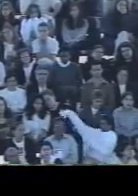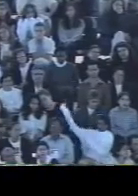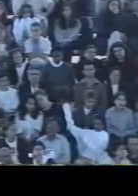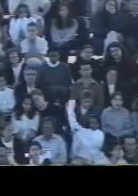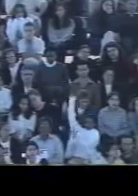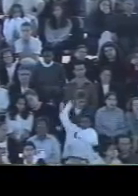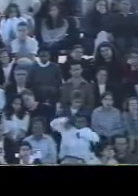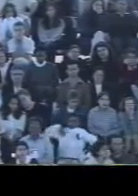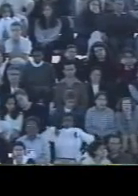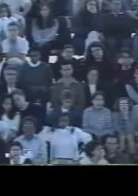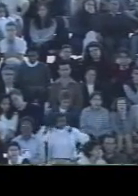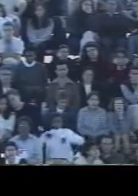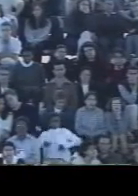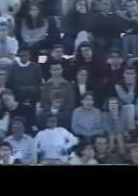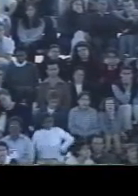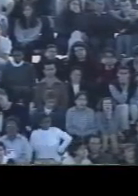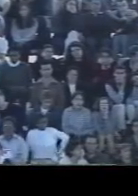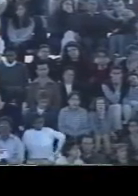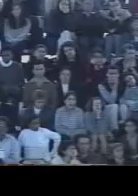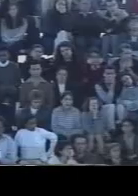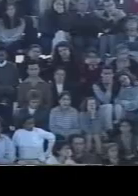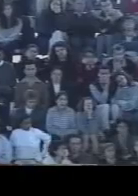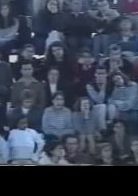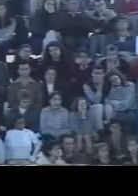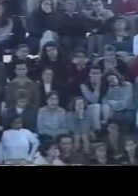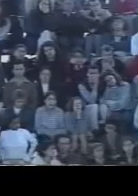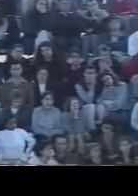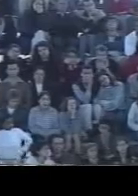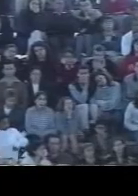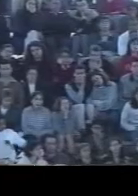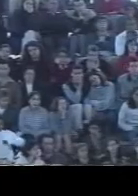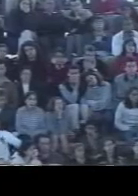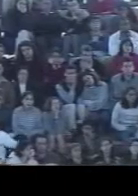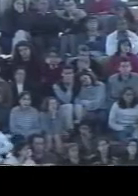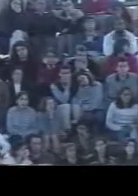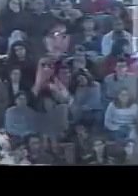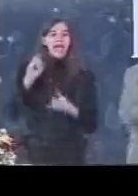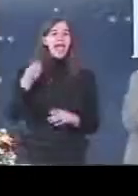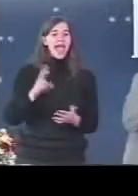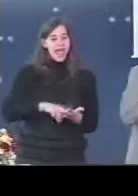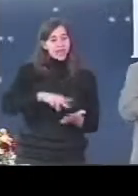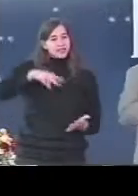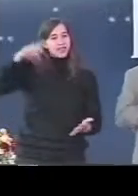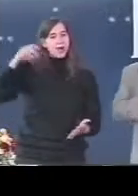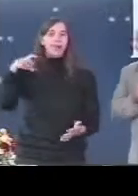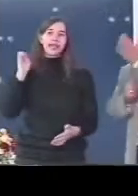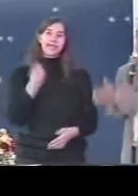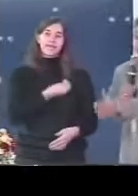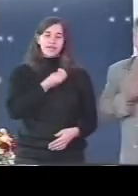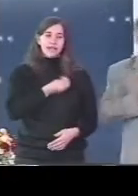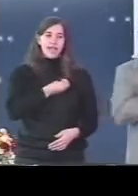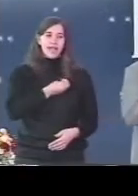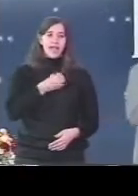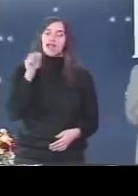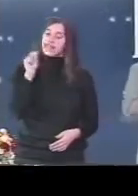30 pedras de crack numa semana eu sou a ressurreição e a vida, se creres verás a glória de